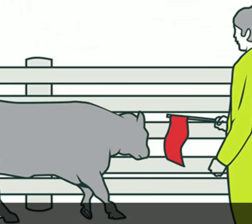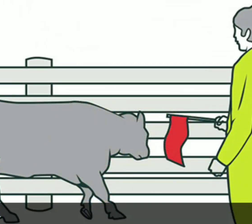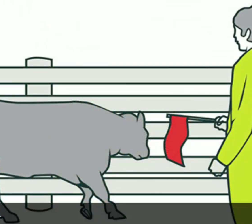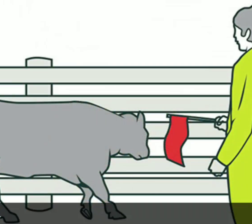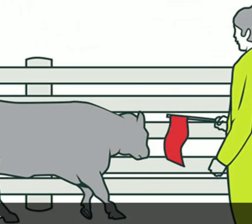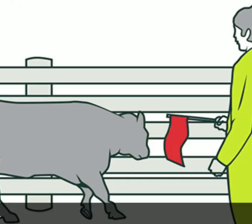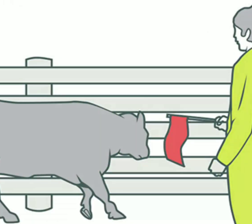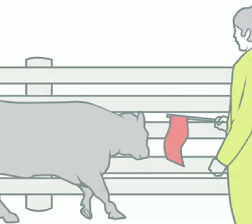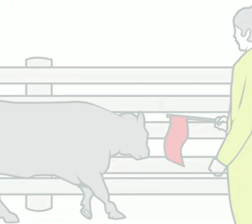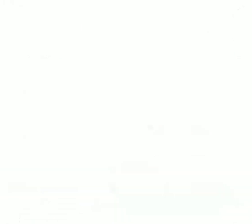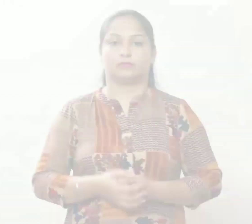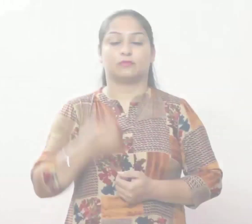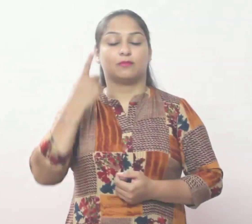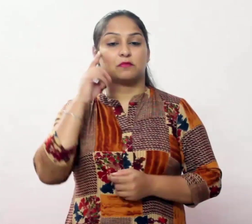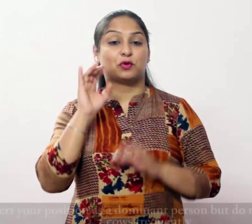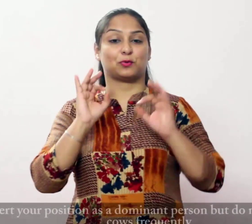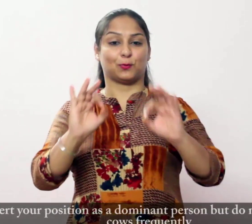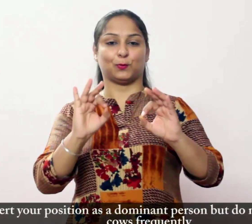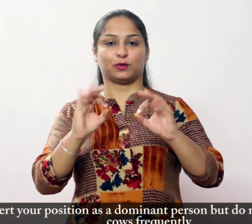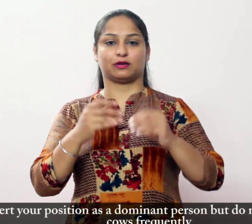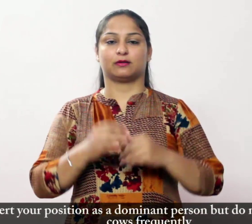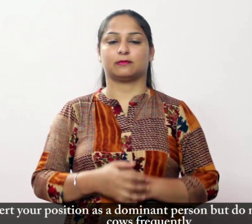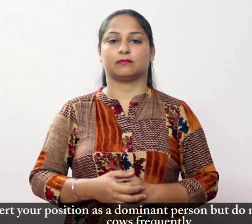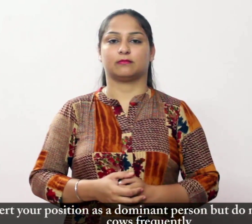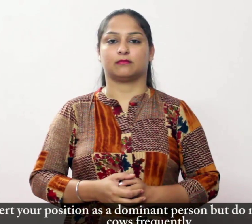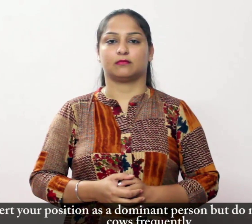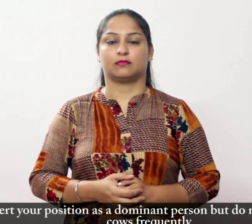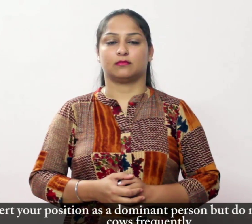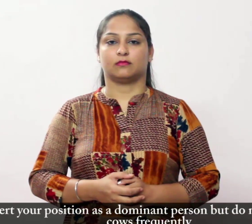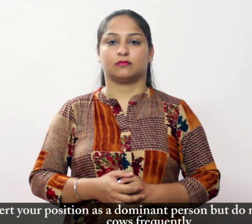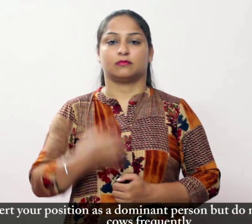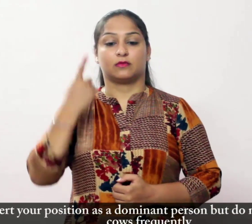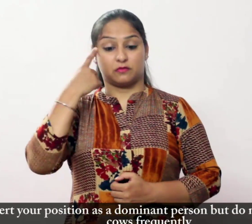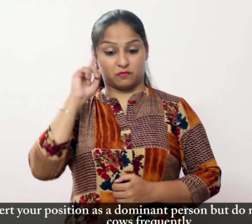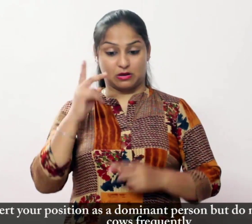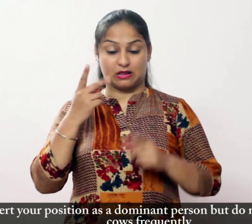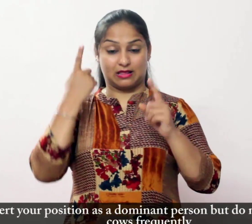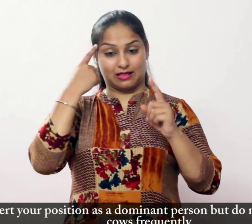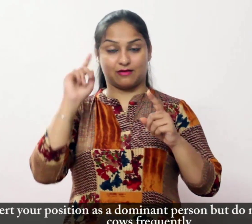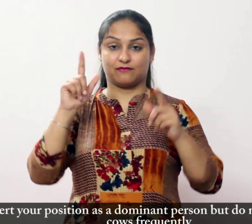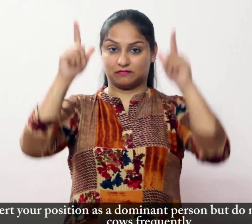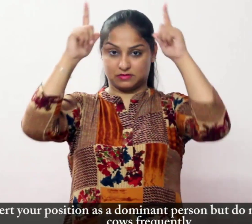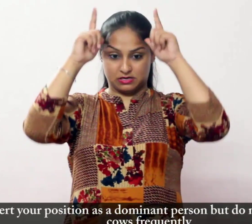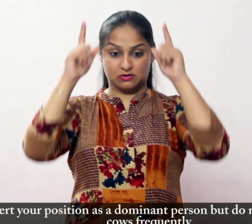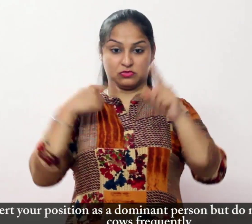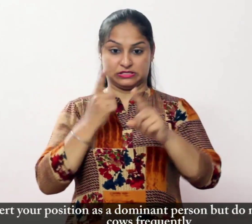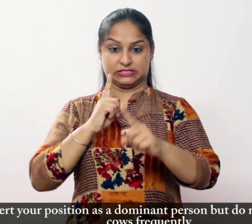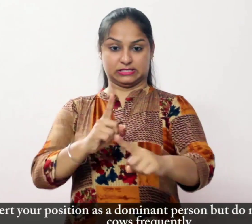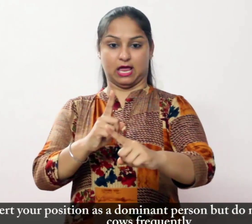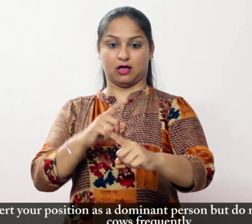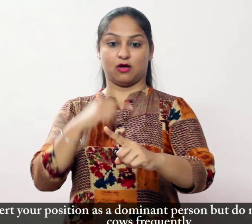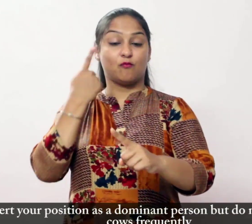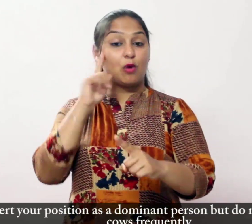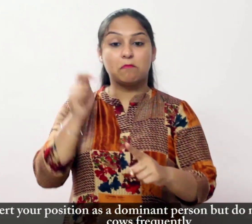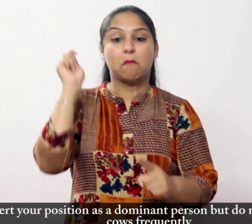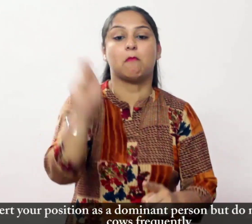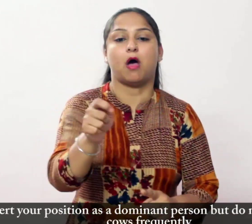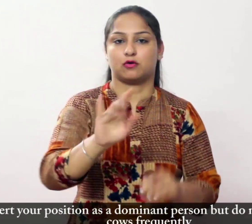रिड रहें अपने स्तिती को एक प्रमुक व्यक्ति के रूप में दर्ज करें लेकिन गायों को अकसर धमकी